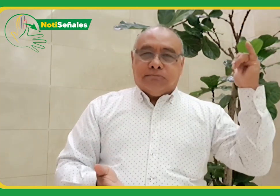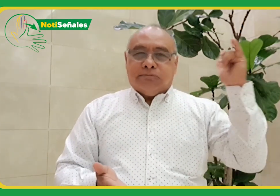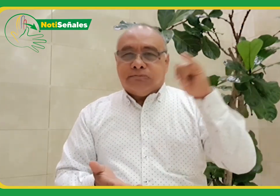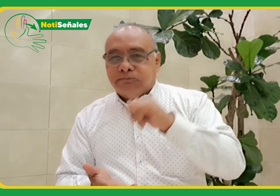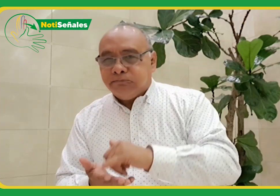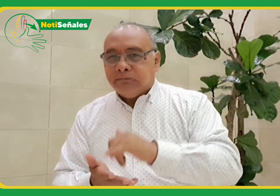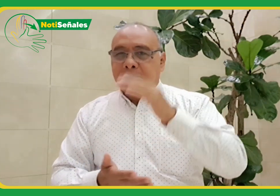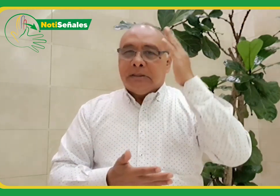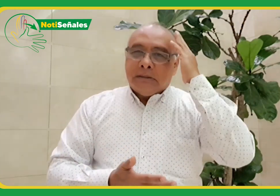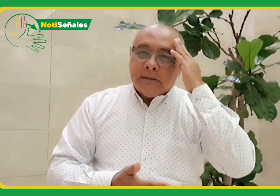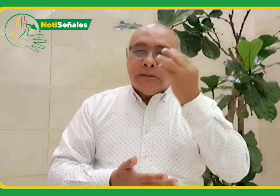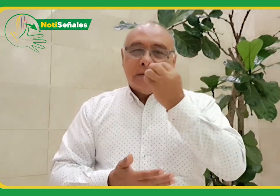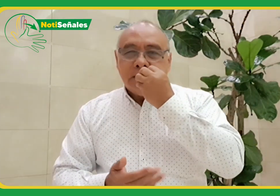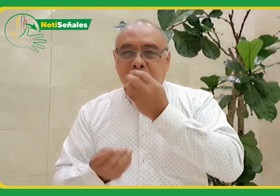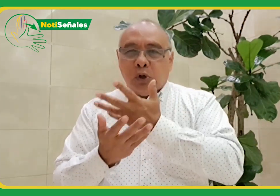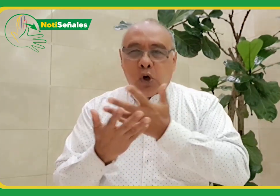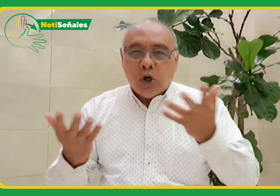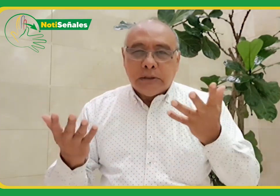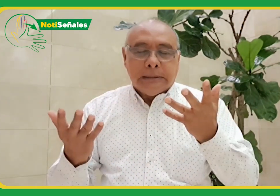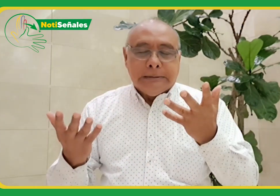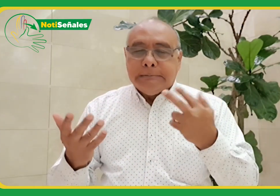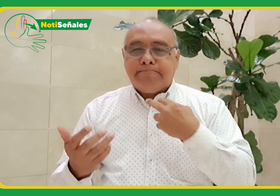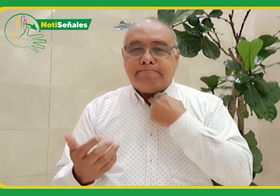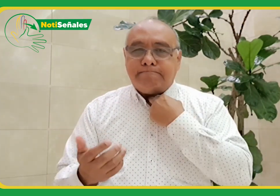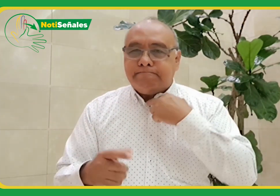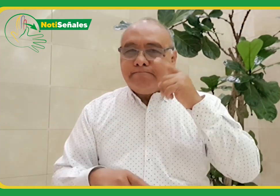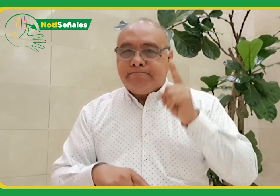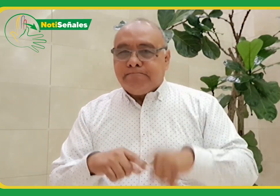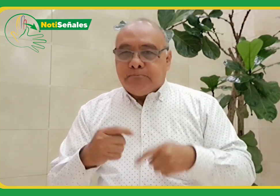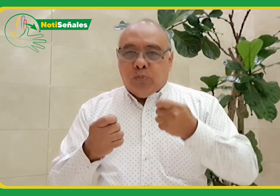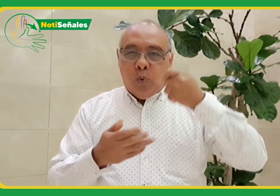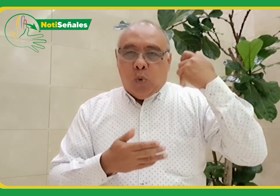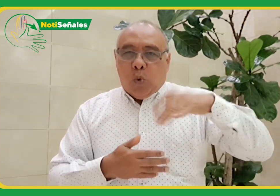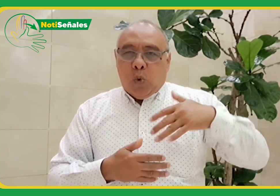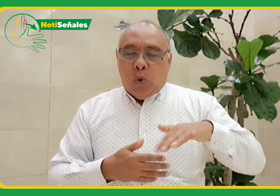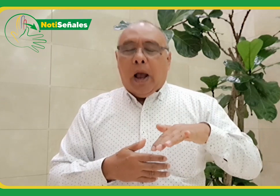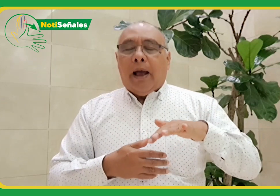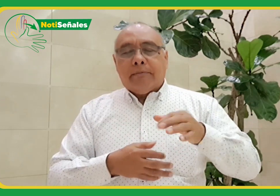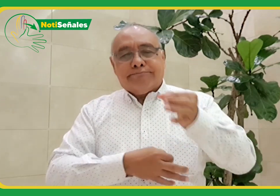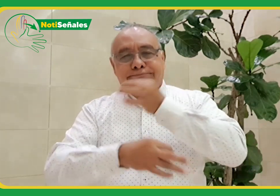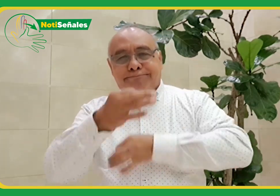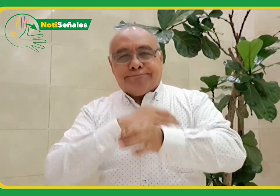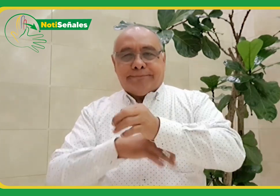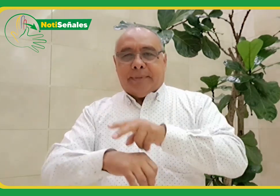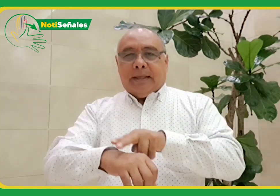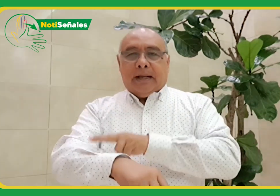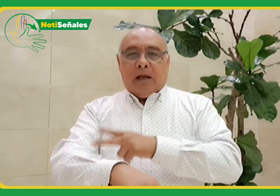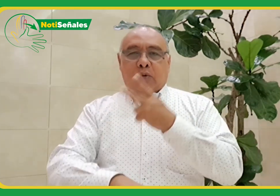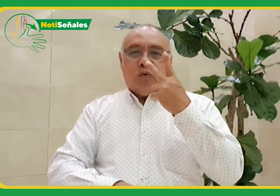y no tener la posibilidad de pagar los gastos de etiquetes y estadía por los elevados costos tuvimos la